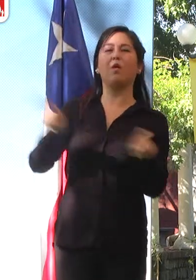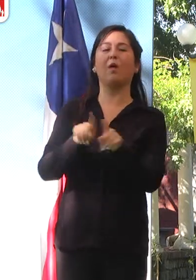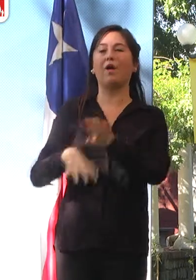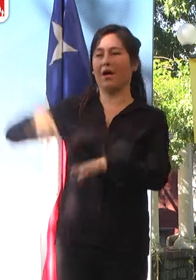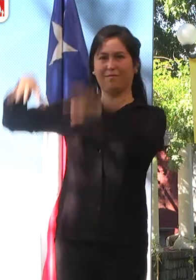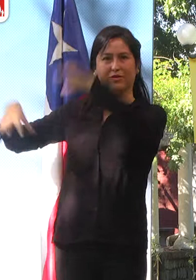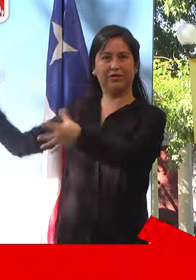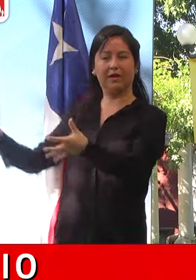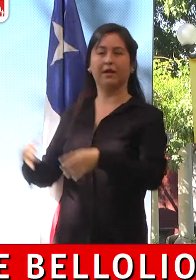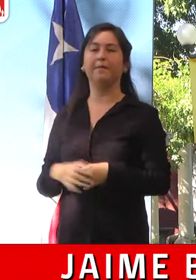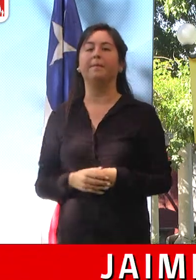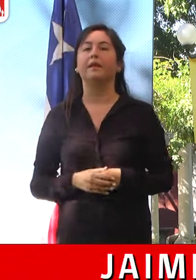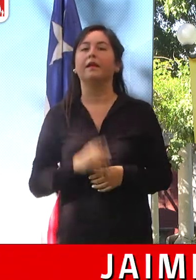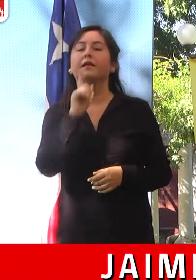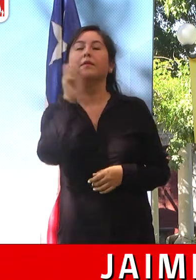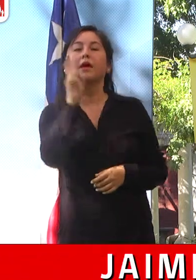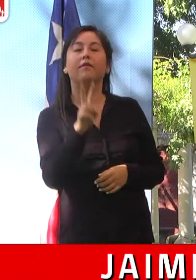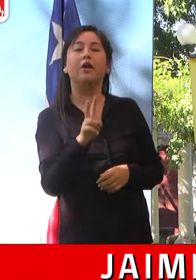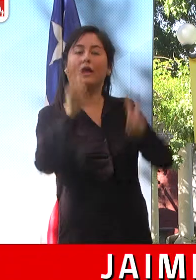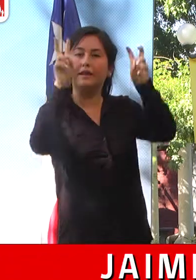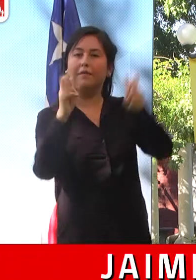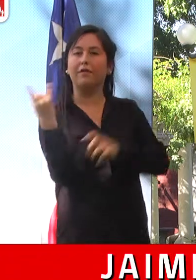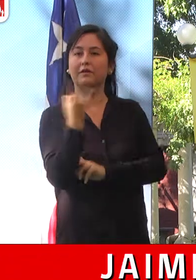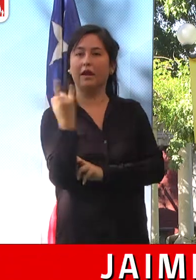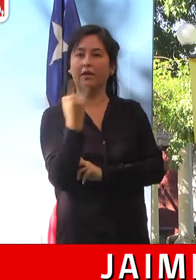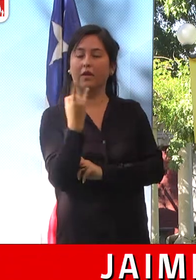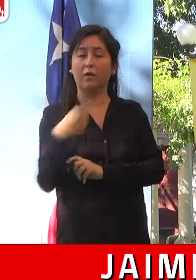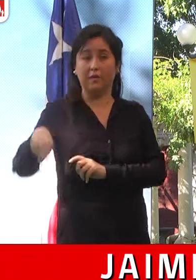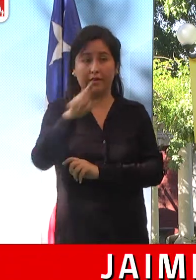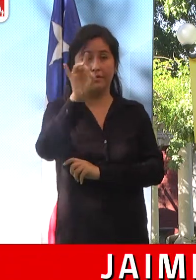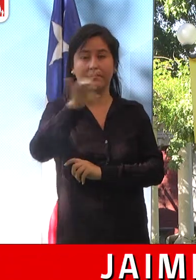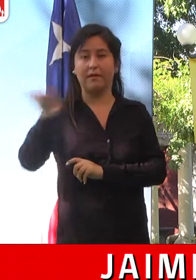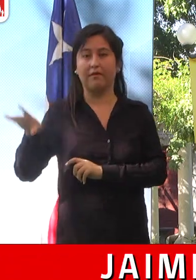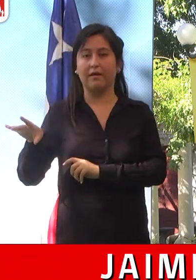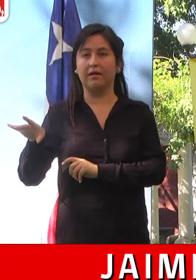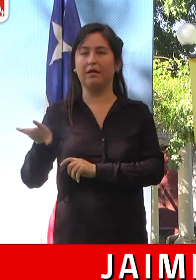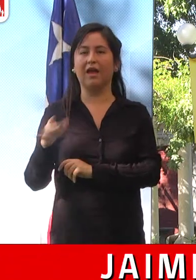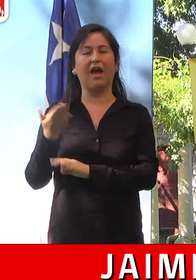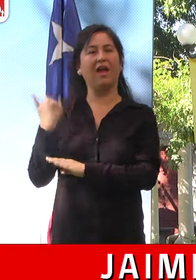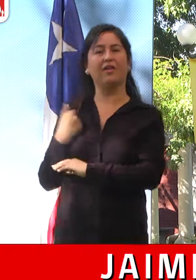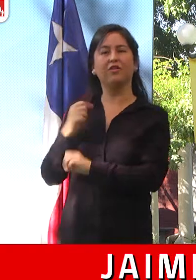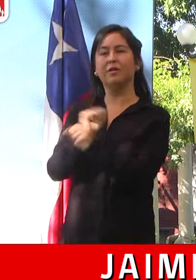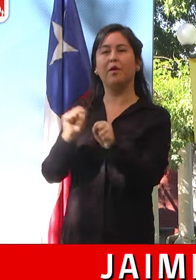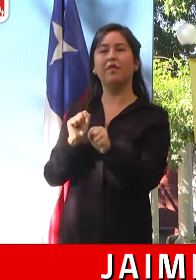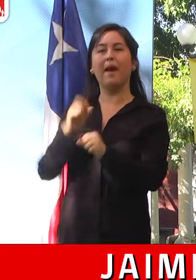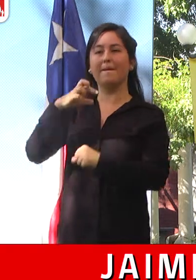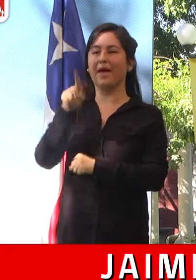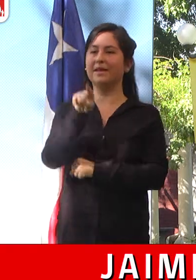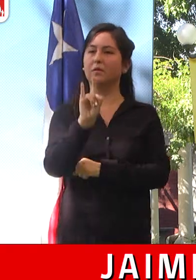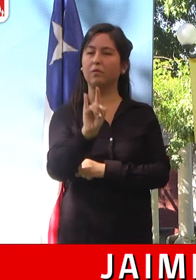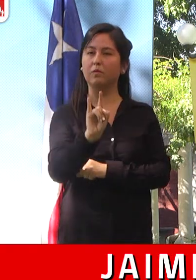estábamos hablando sobre lo que tiene que ver con las universidades. Ustedes sabían que hace muy poco tiempo no se podía rendir la prueba de aptitud o la